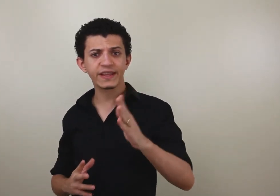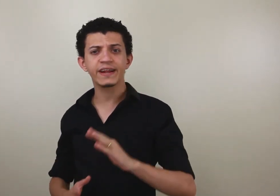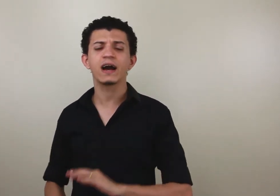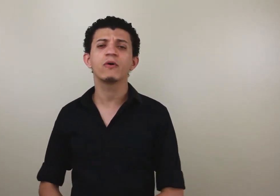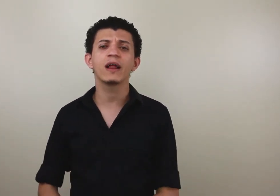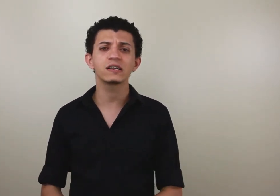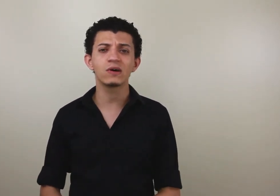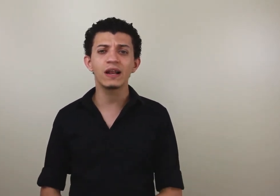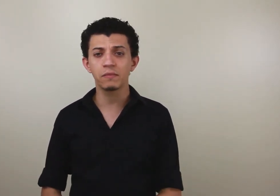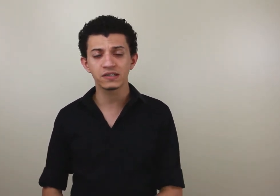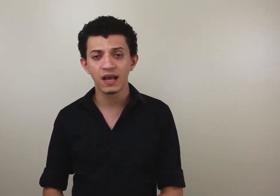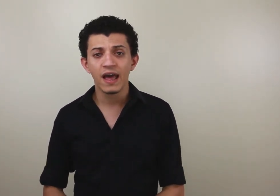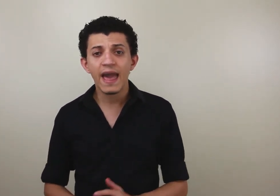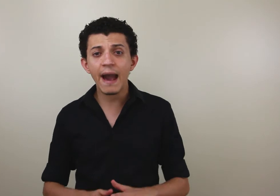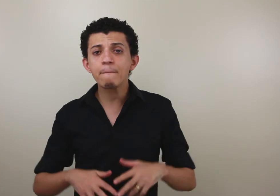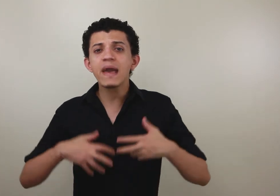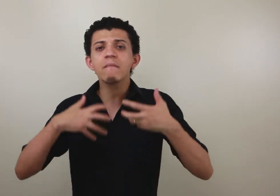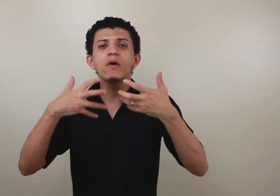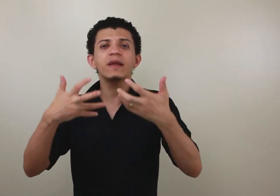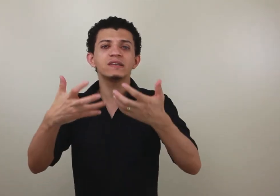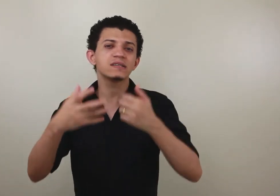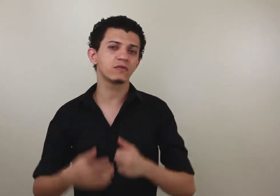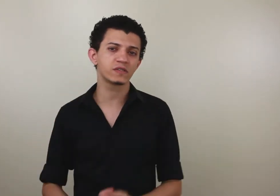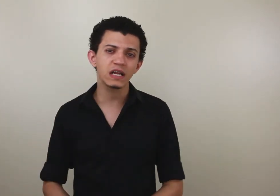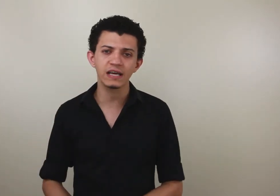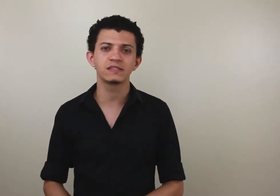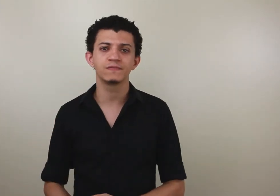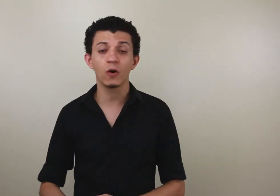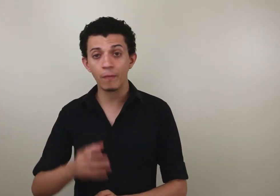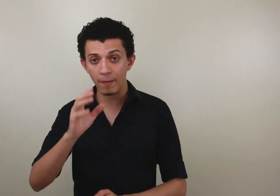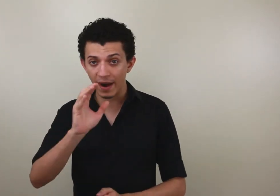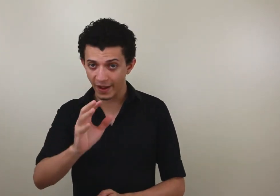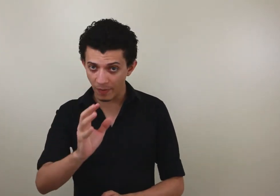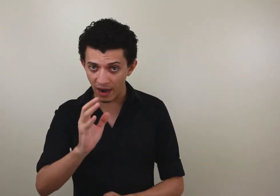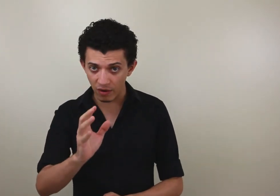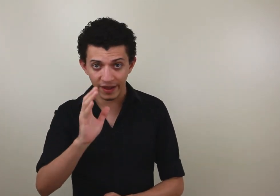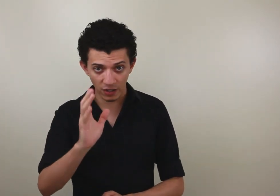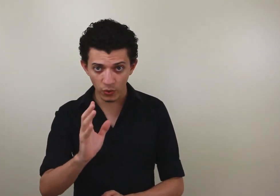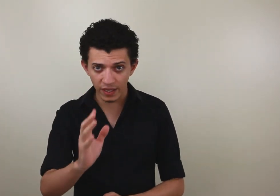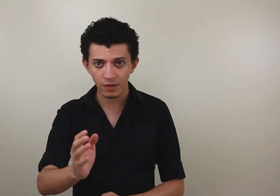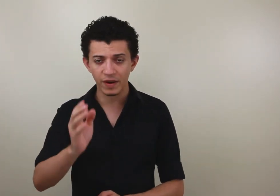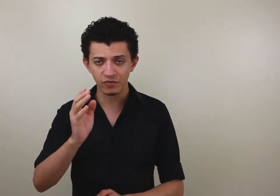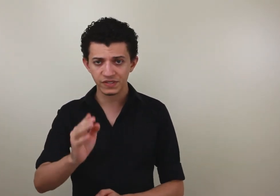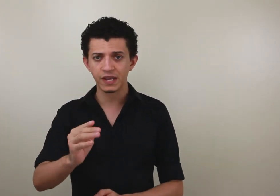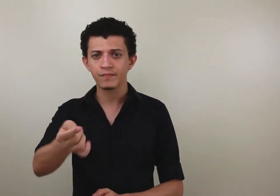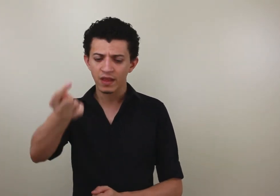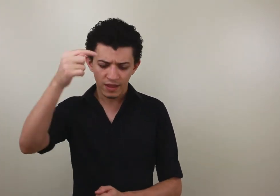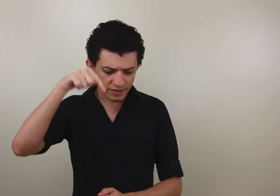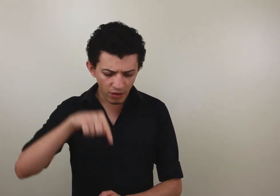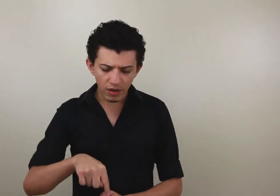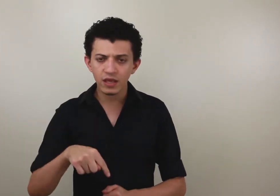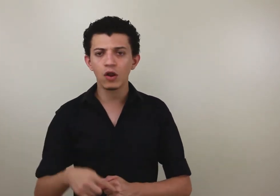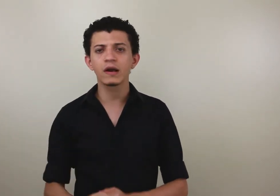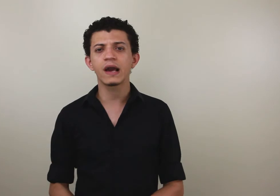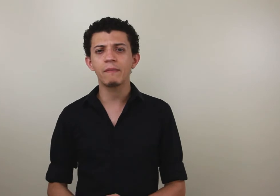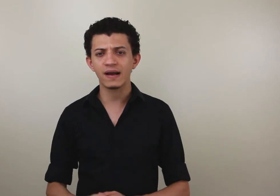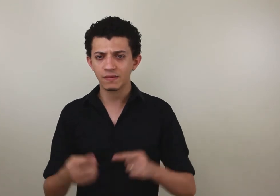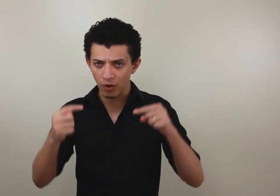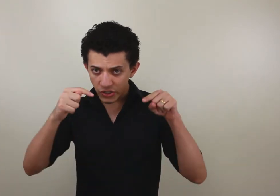treinar com relação a Libras é a memorização de sinais. Então, eu preparei uma aula gratuita pra você. Tem o link logo aqui abaixo. Você pode